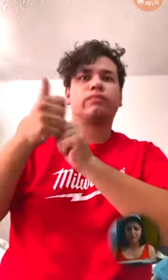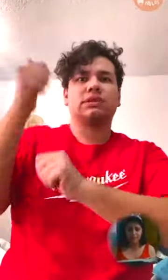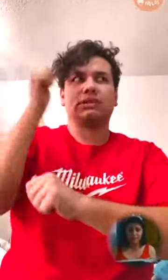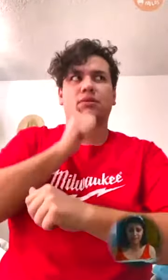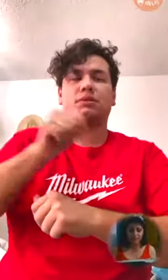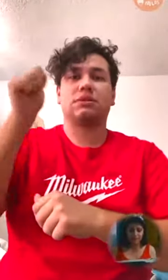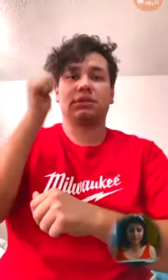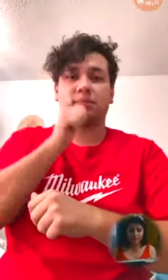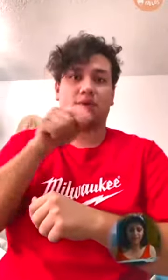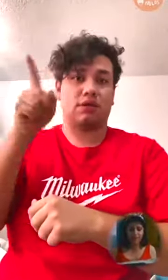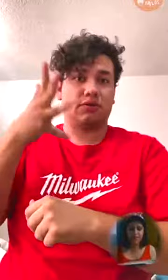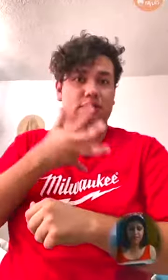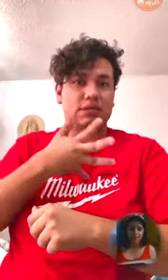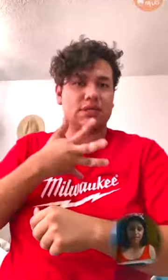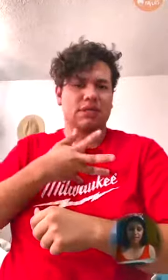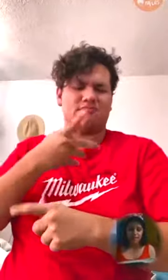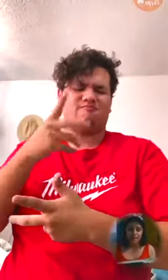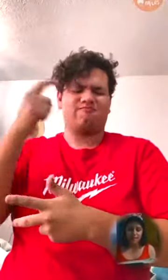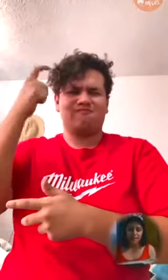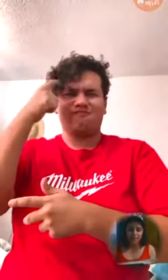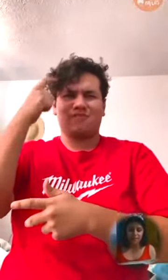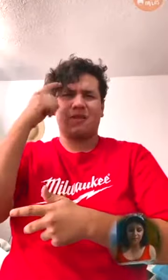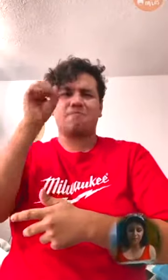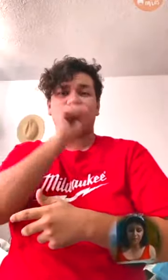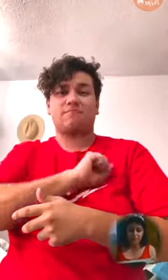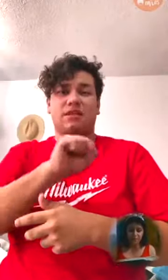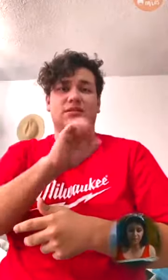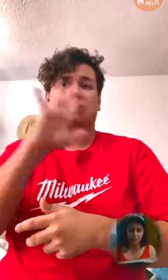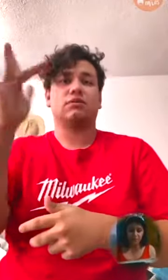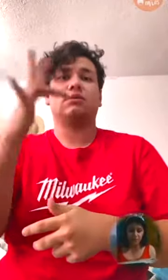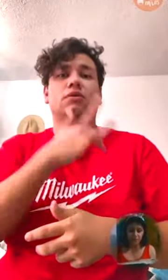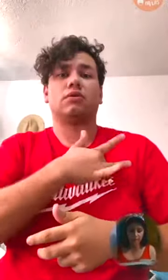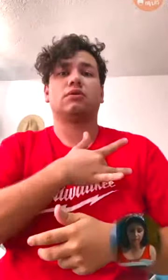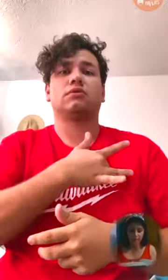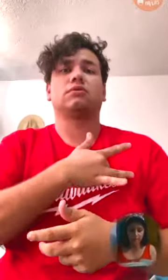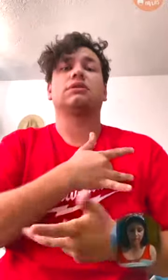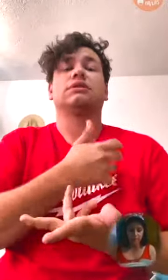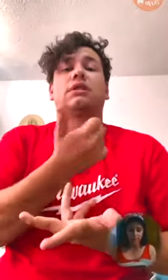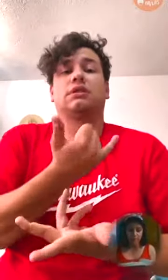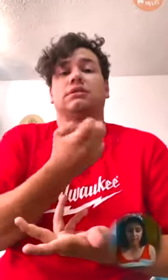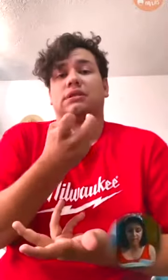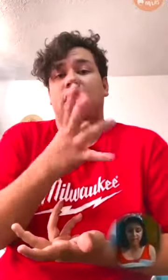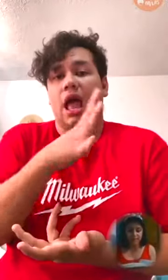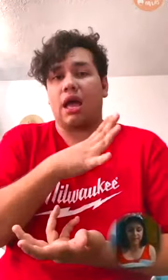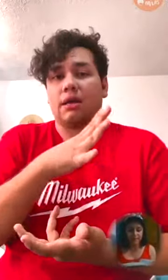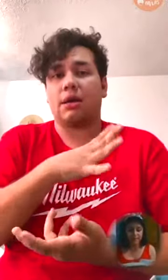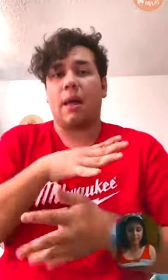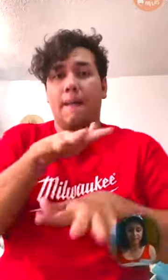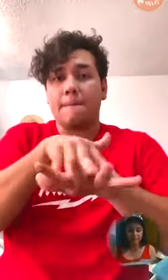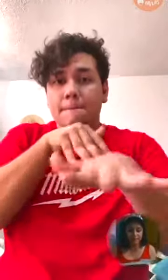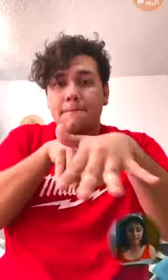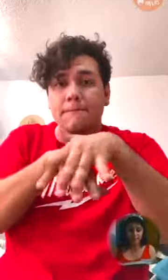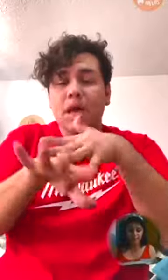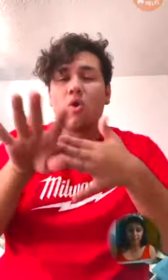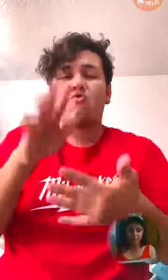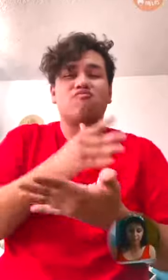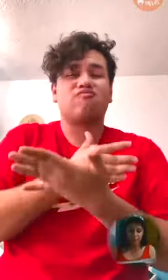para siempre? Tienen la cabeza herida y el corazón angustiado. Desde los pies hasta la cabeza están llenos de golpes,